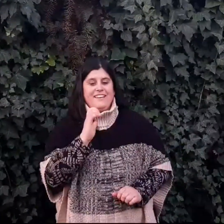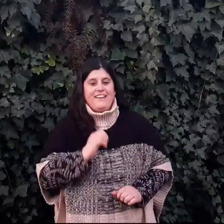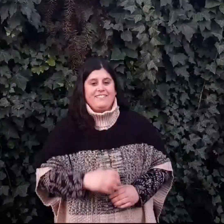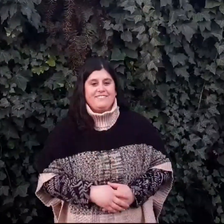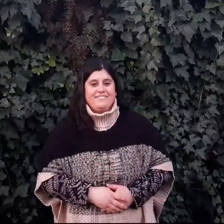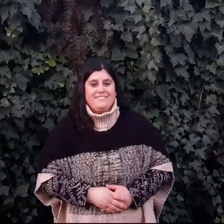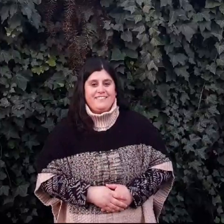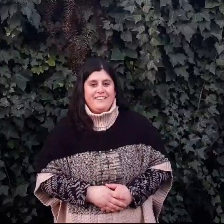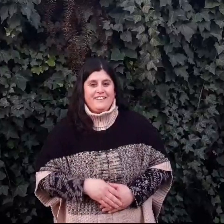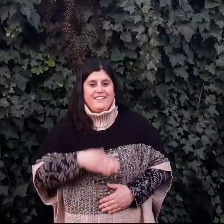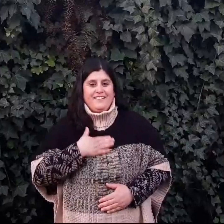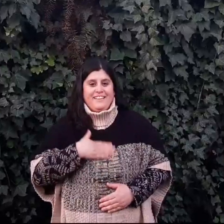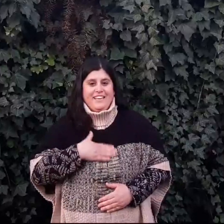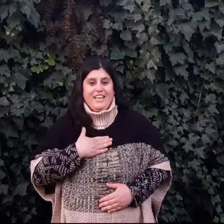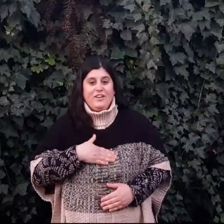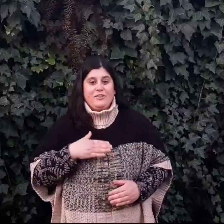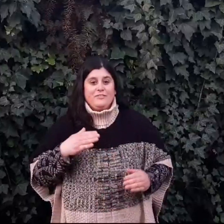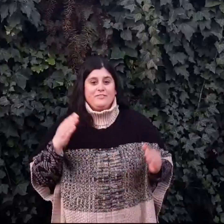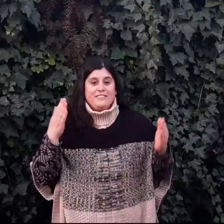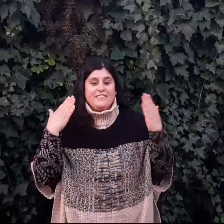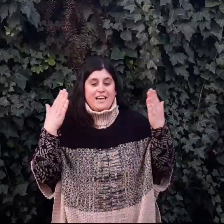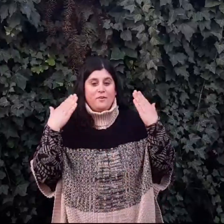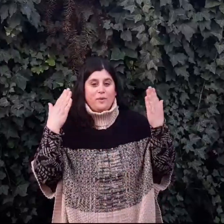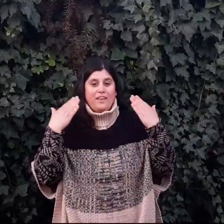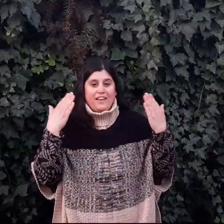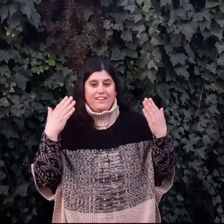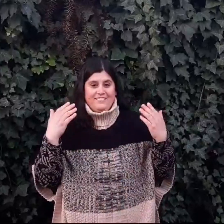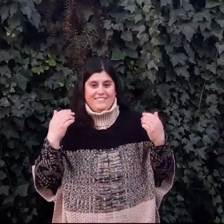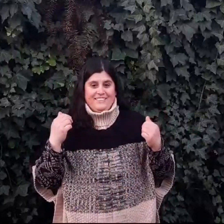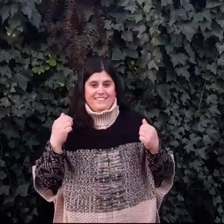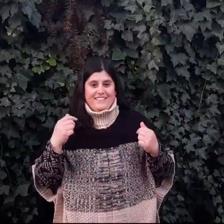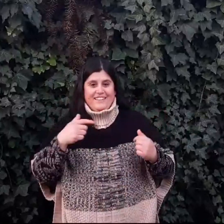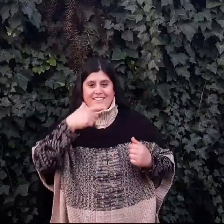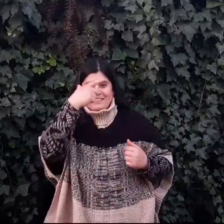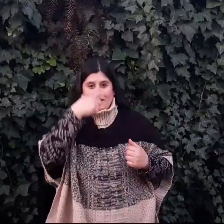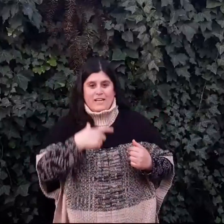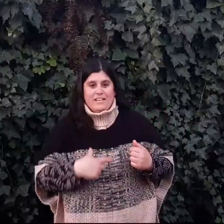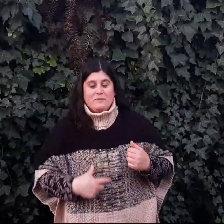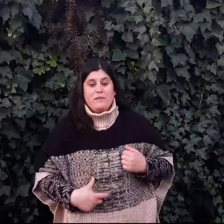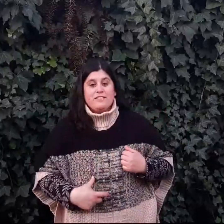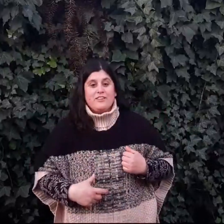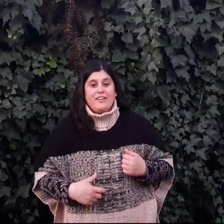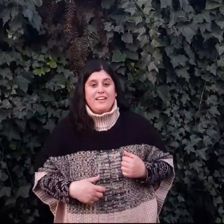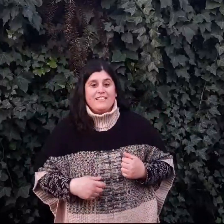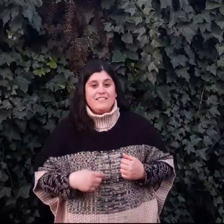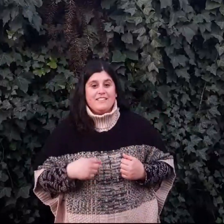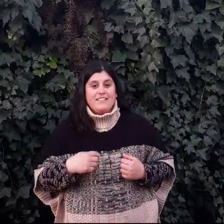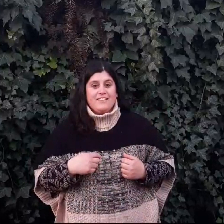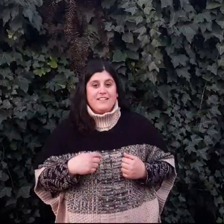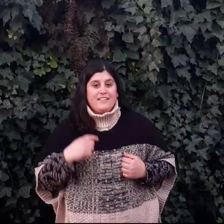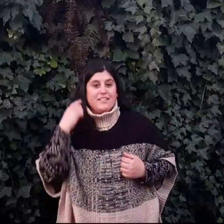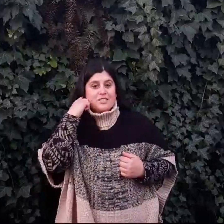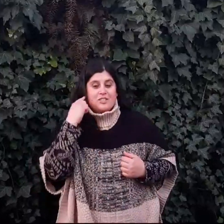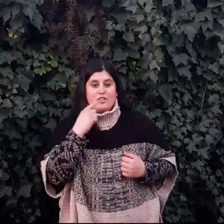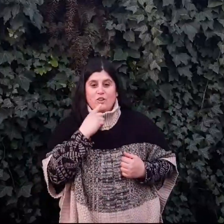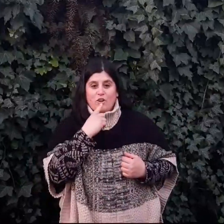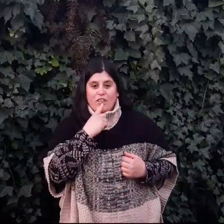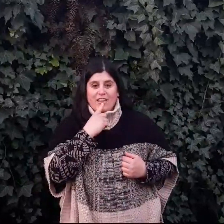Que tienes allí aún tan solo esperando Y aunque